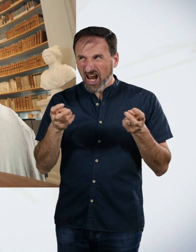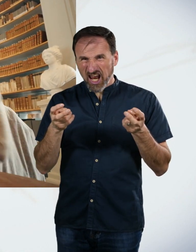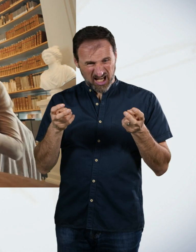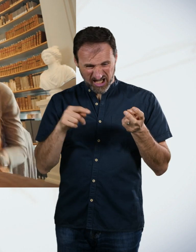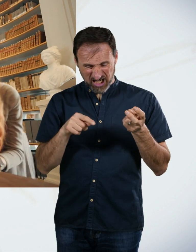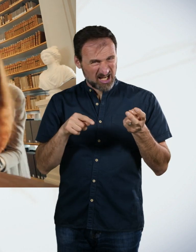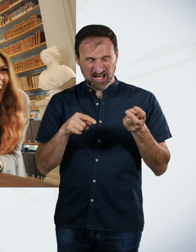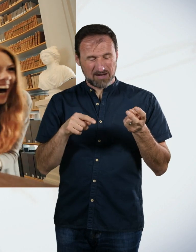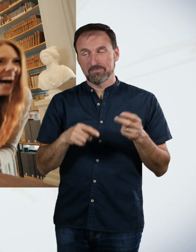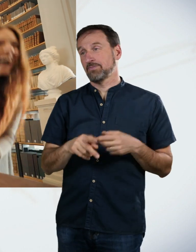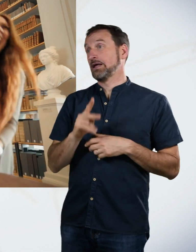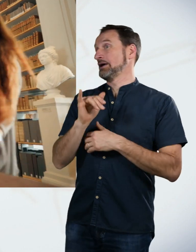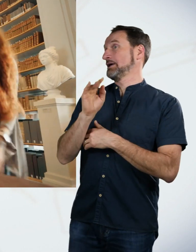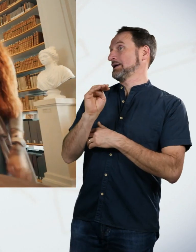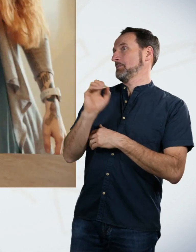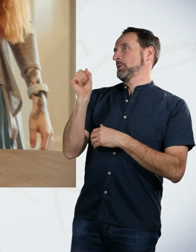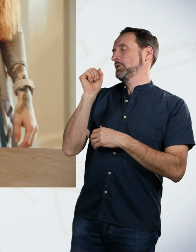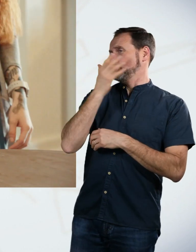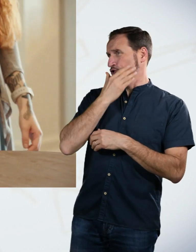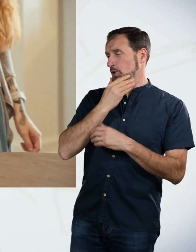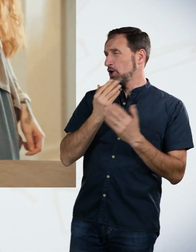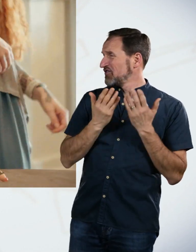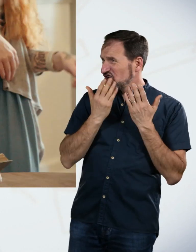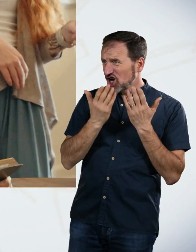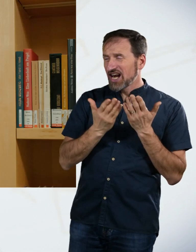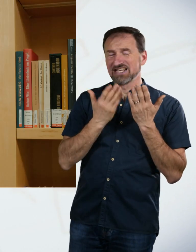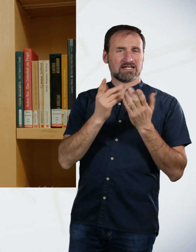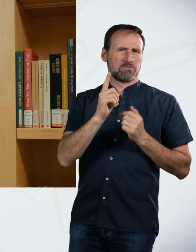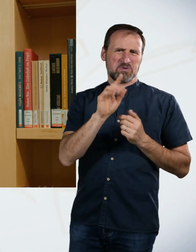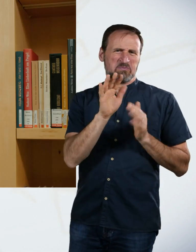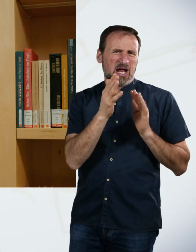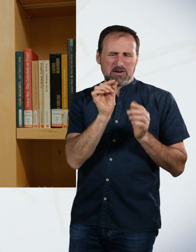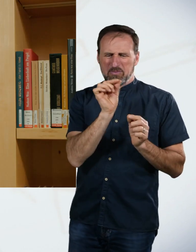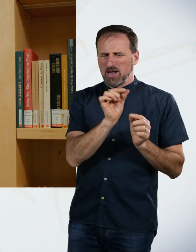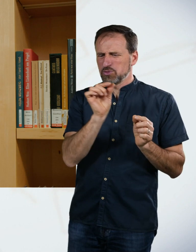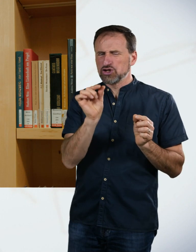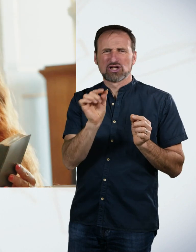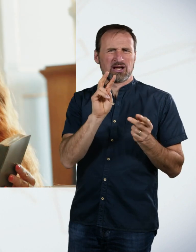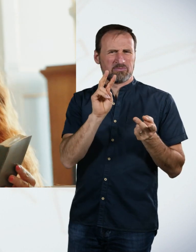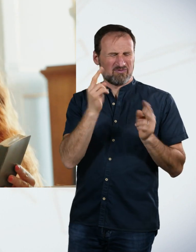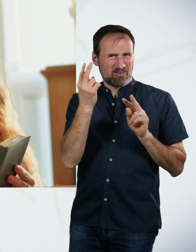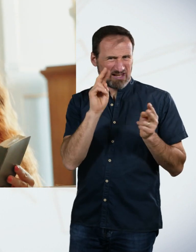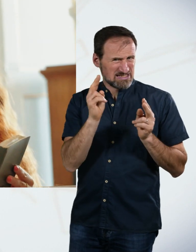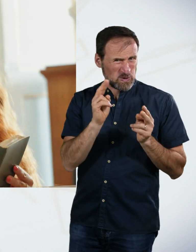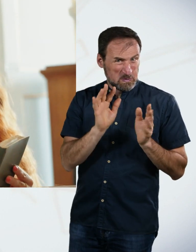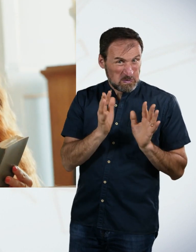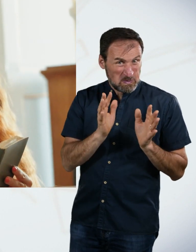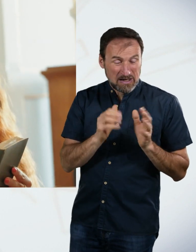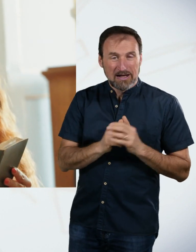Die Kim hat wunderschön vorgelesen. Es gab vielleicht bei dem einen oder anderen Buchstaben mal eine Verwechslung. Okay. Die dort vielleicht